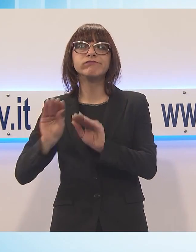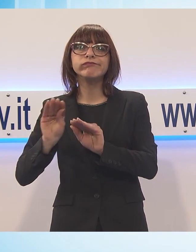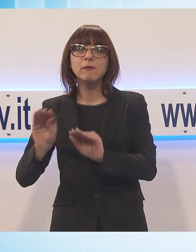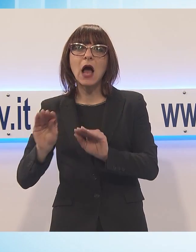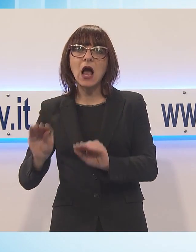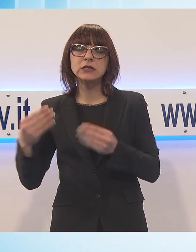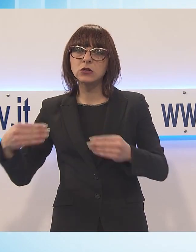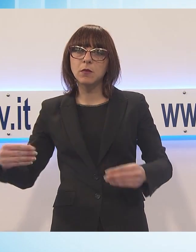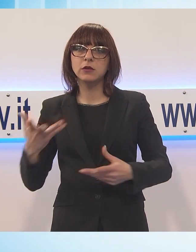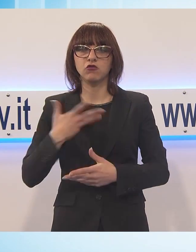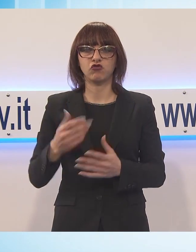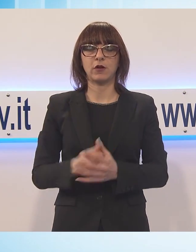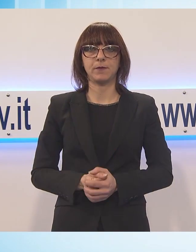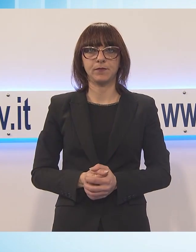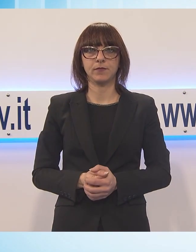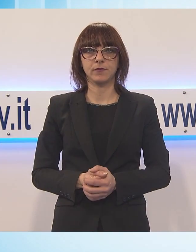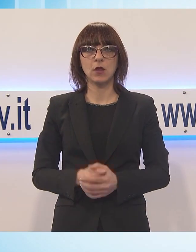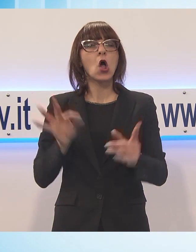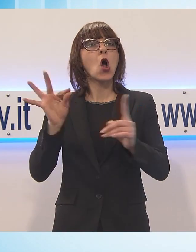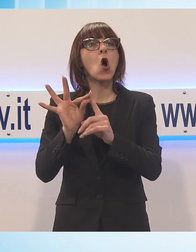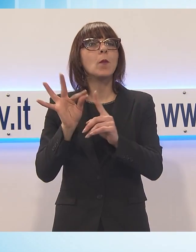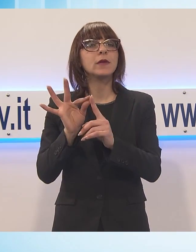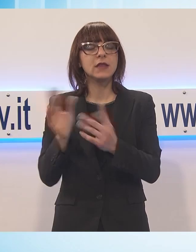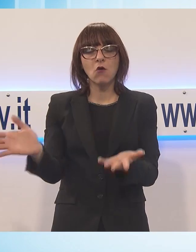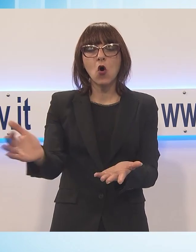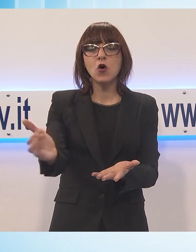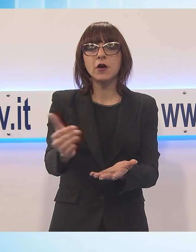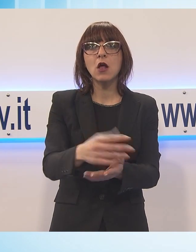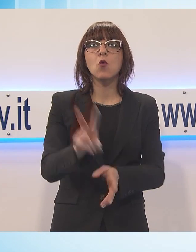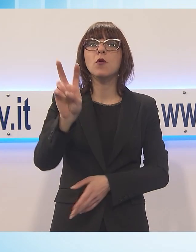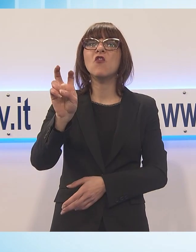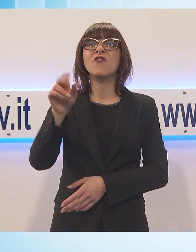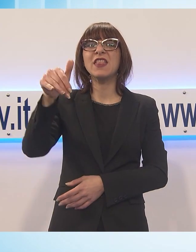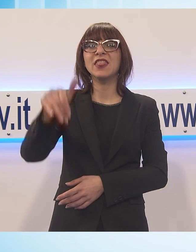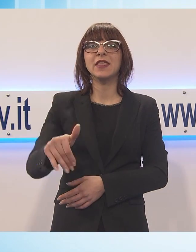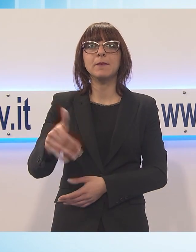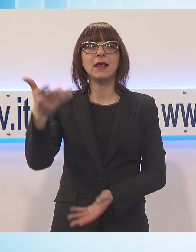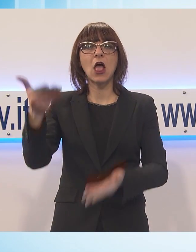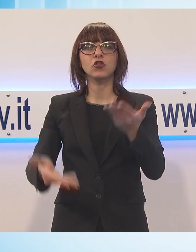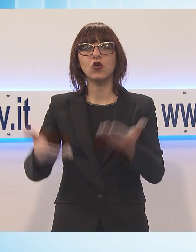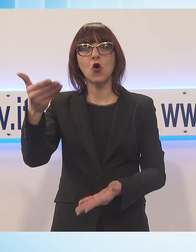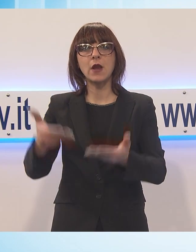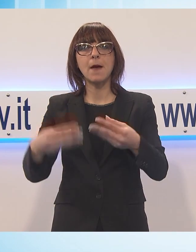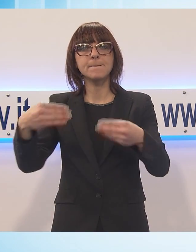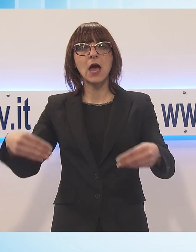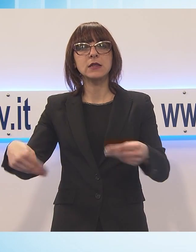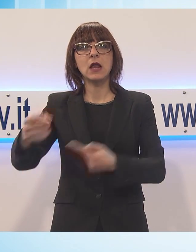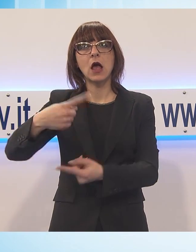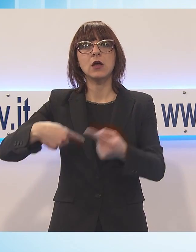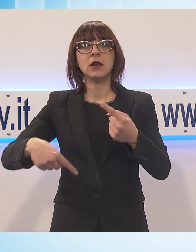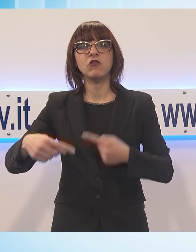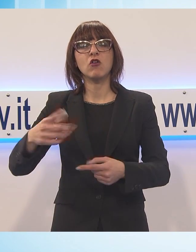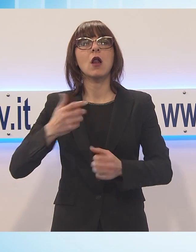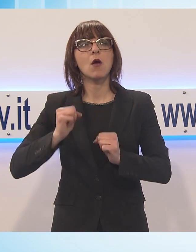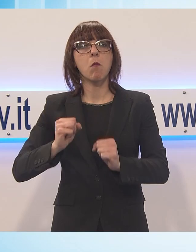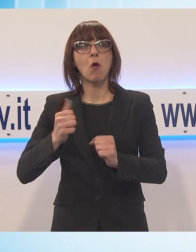altre 20.000 tonnellate di materiale riciclabile ogni anno. Si tratterà di completare determinati lavori di